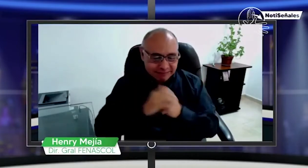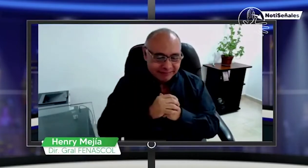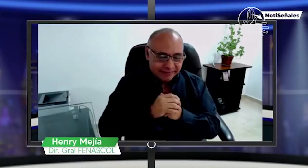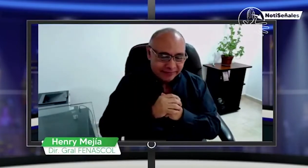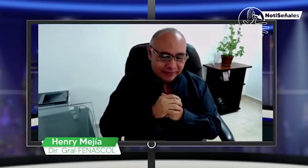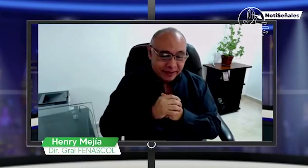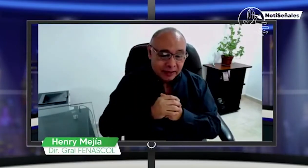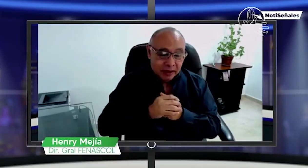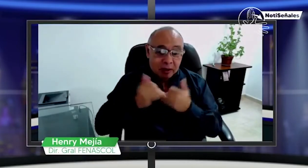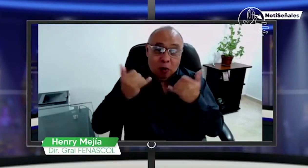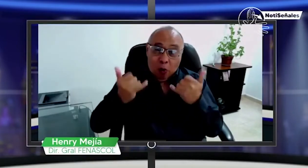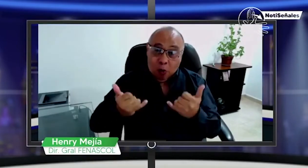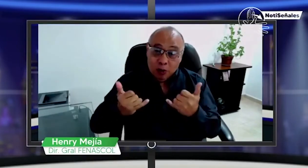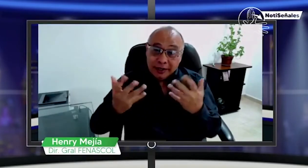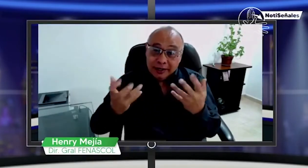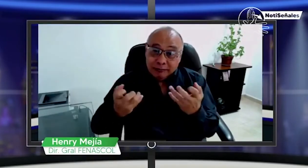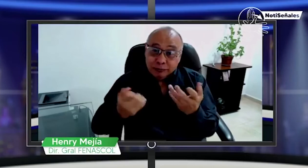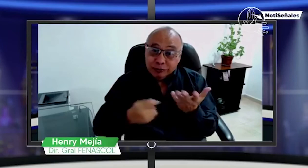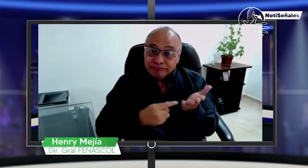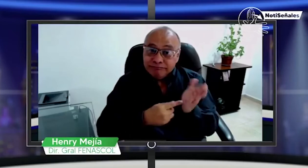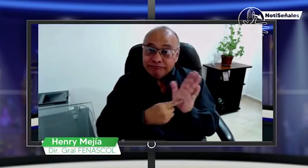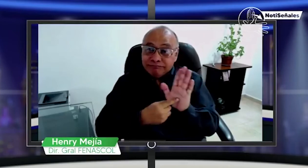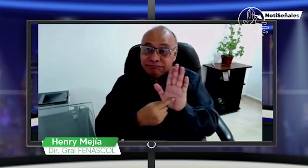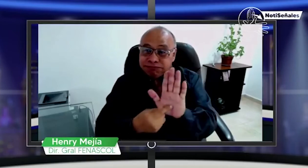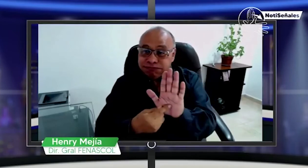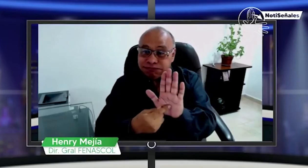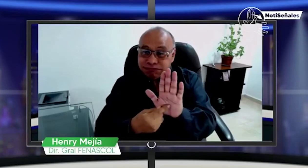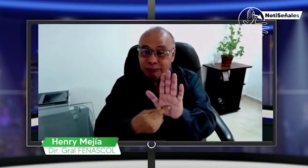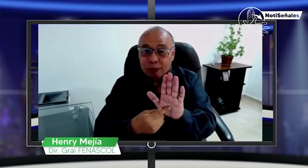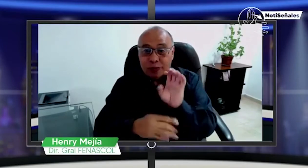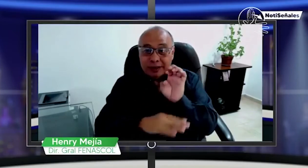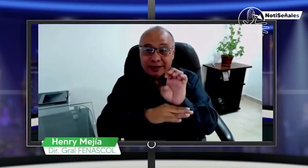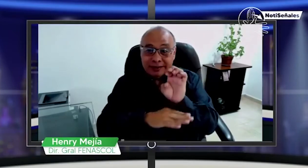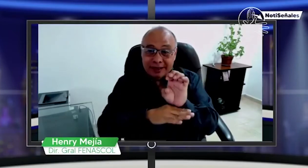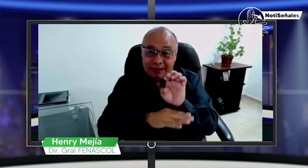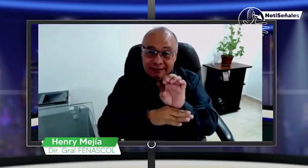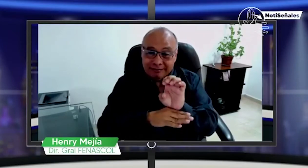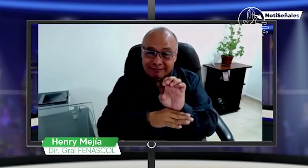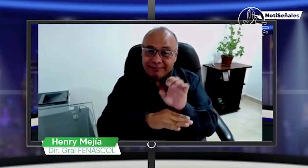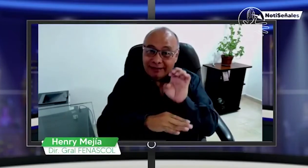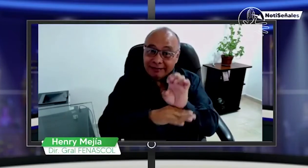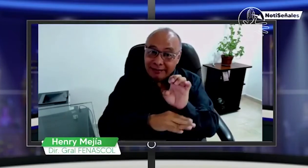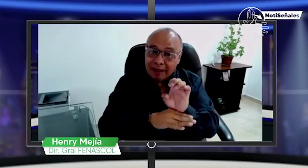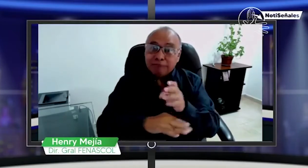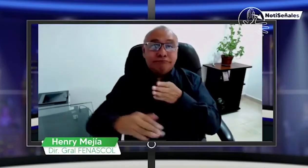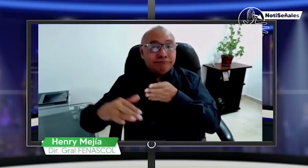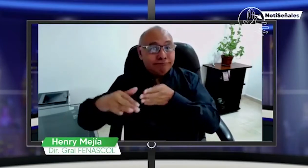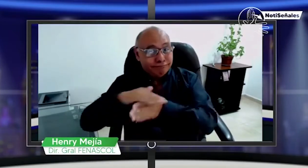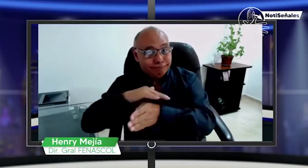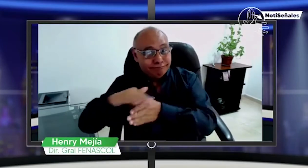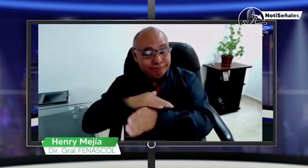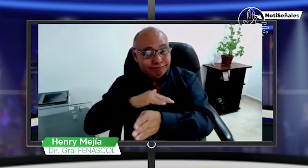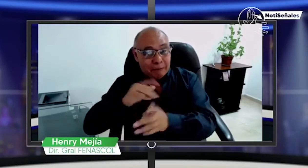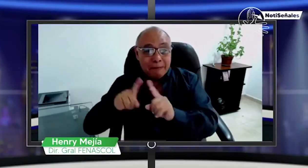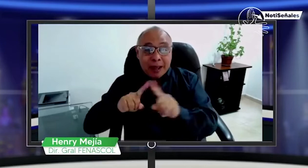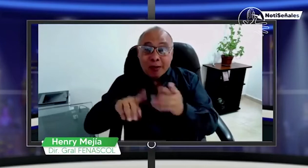Están abriendo sus espacios inclusivos. Es precisamente lo que vamos a hacer hoy. Lo que vamos a hacer hoy.